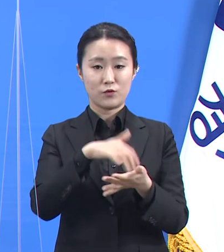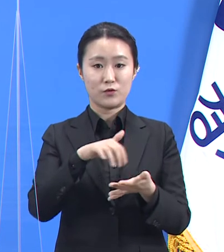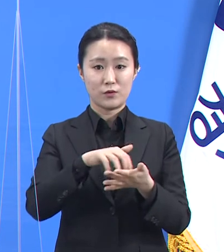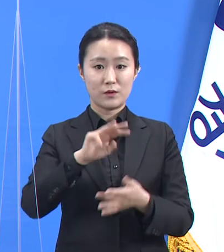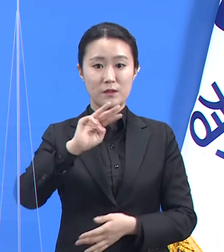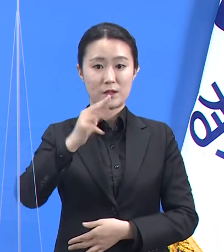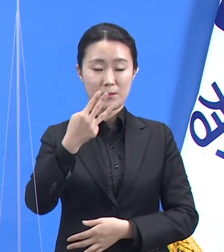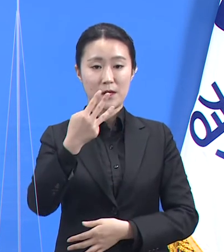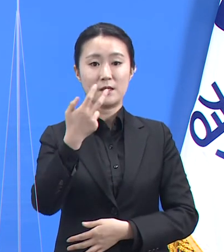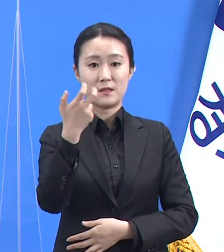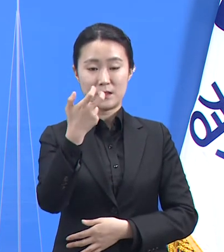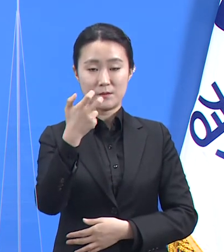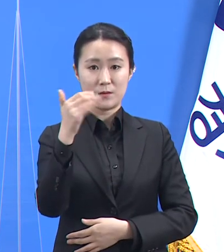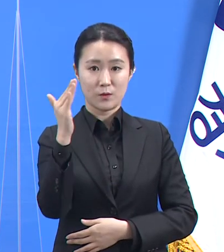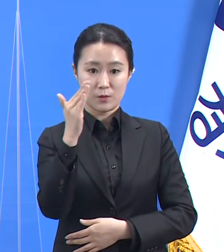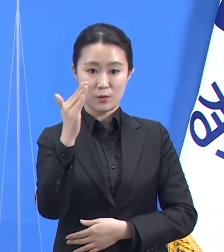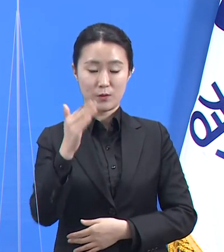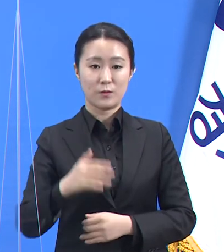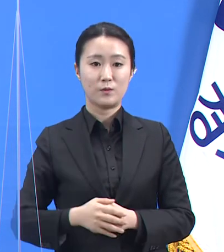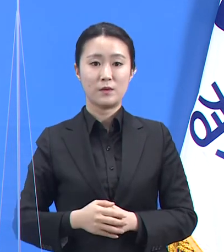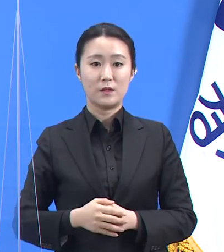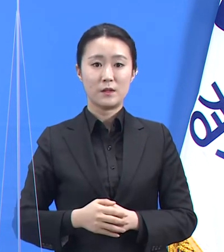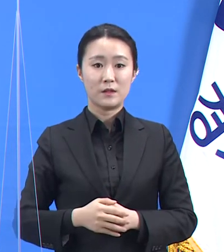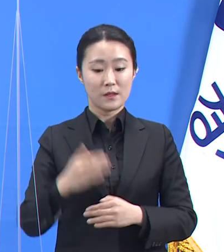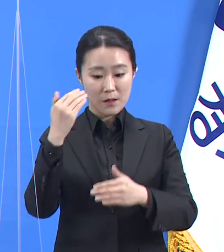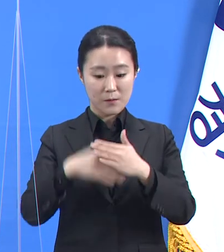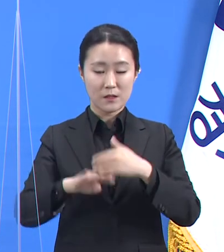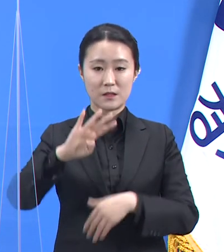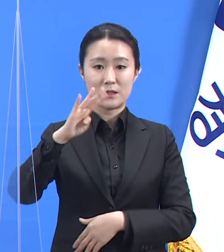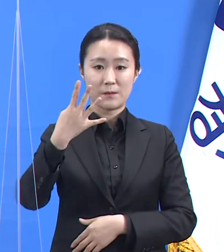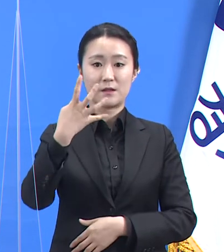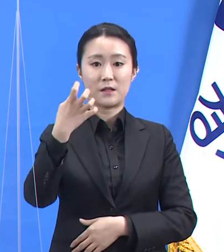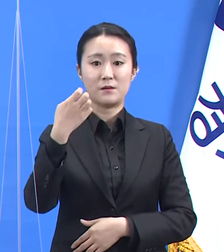잔여 수용 가능 인원은 448명입니다.